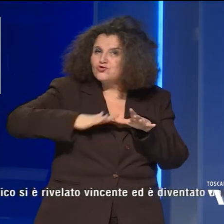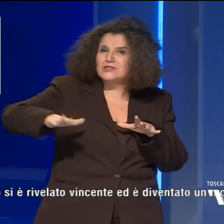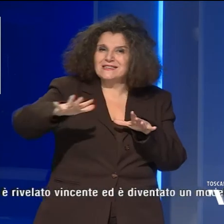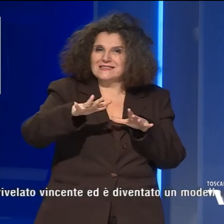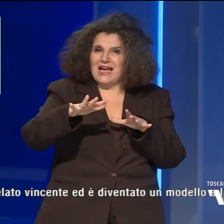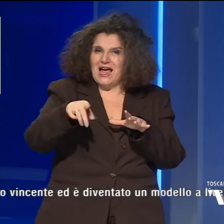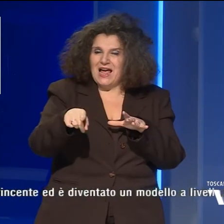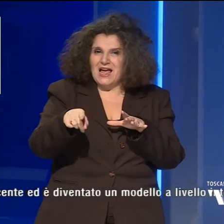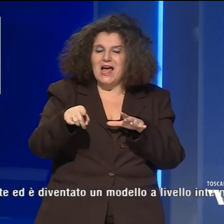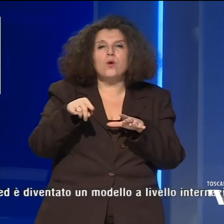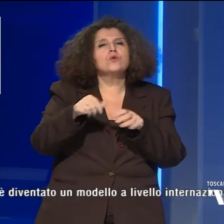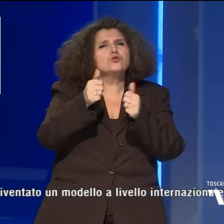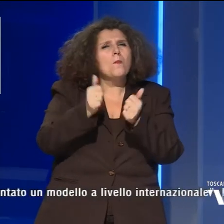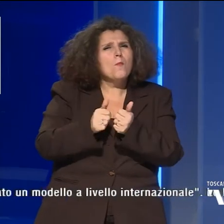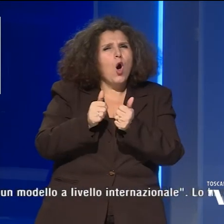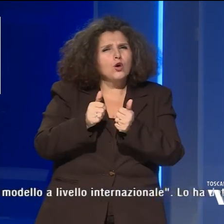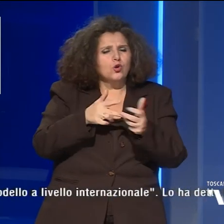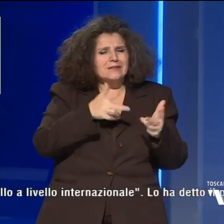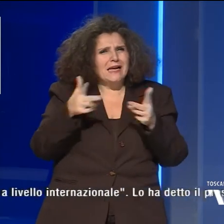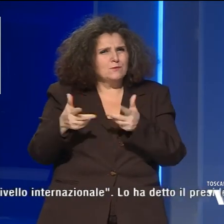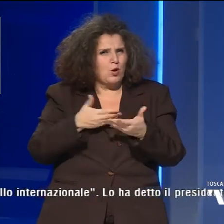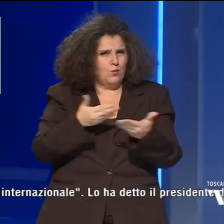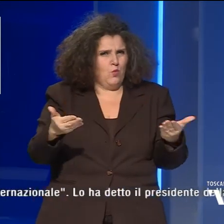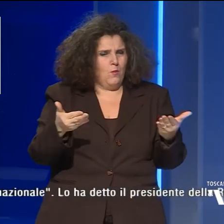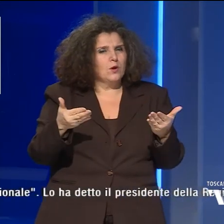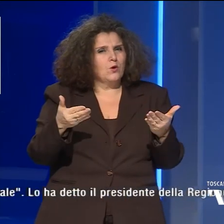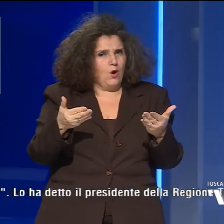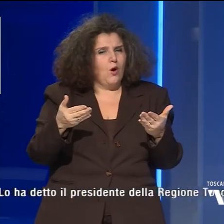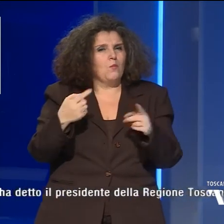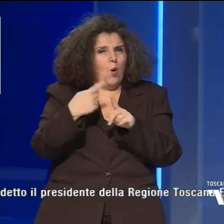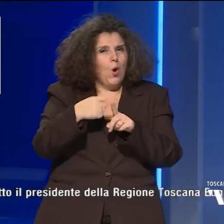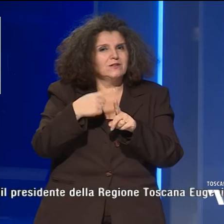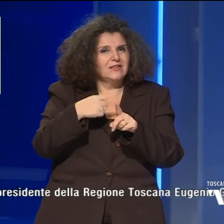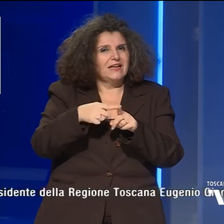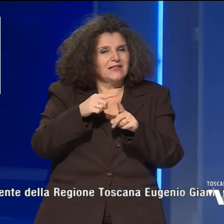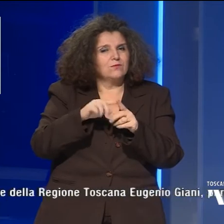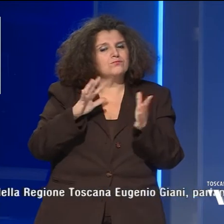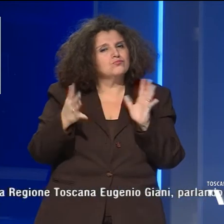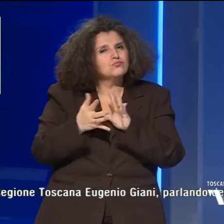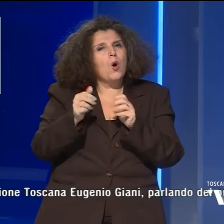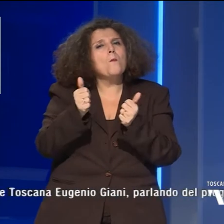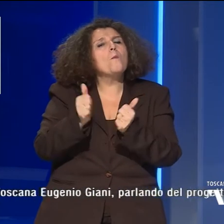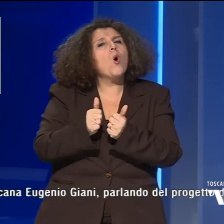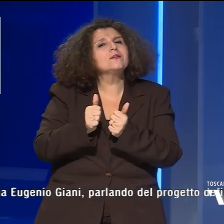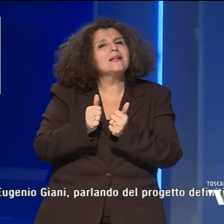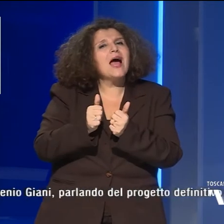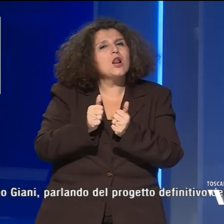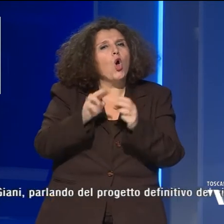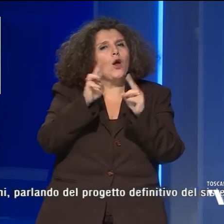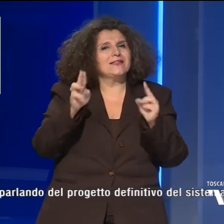Questo sistema di trasporto pubblico si è rivelato vincente ed è diventato un modello a livello